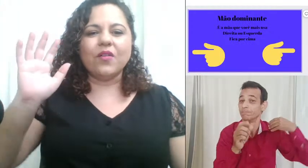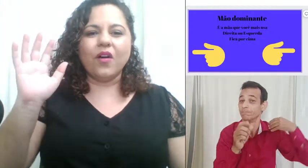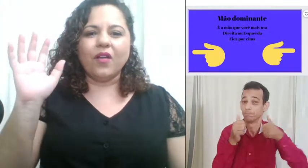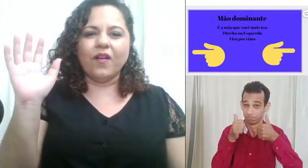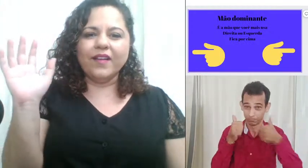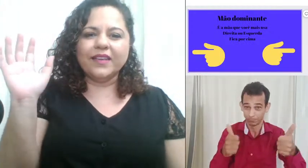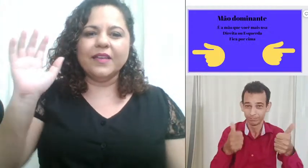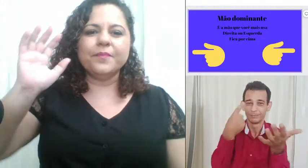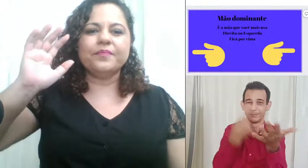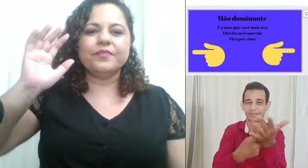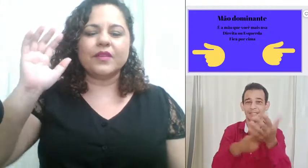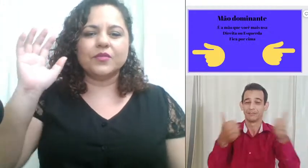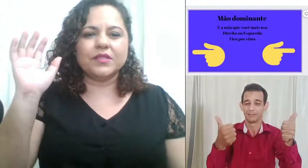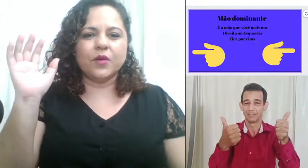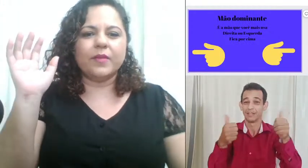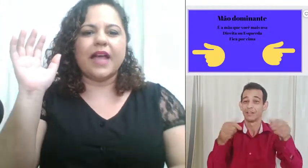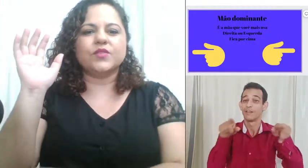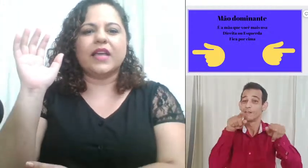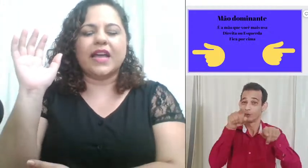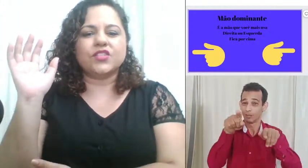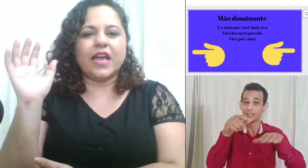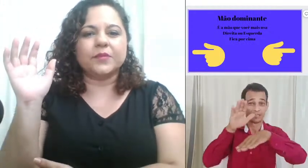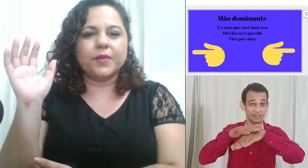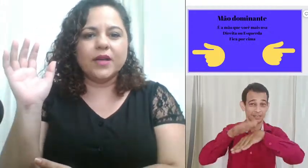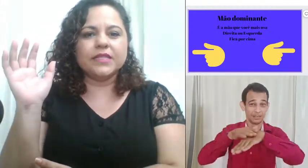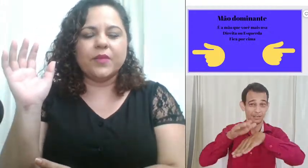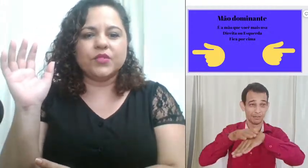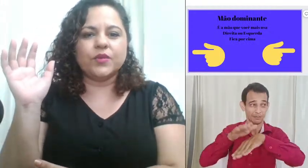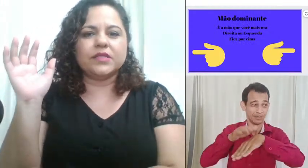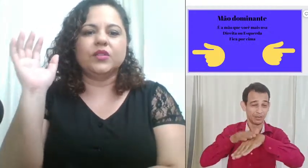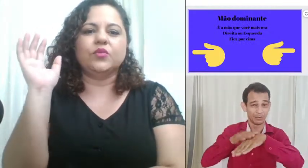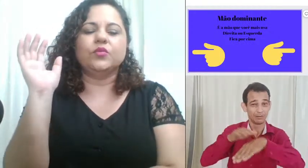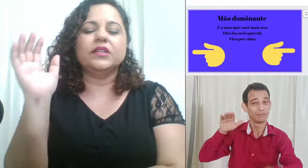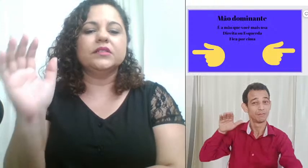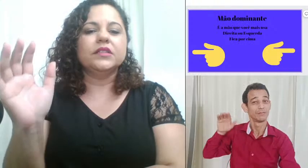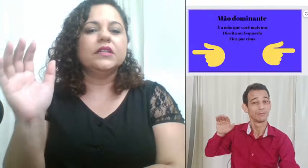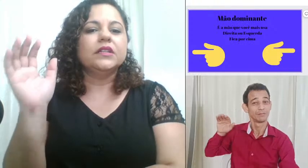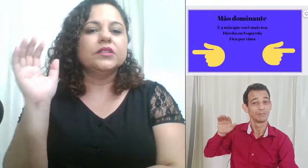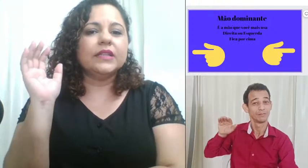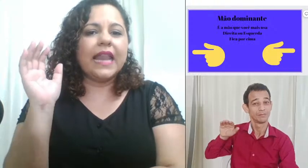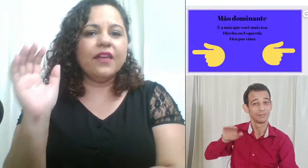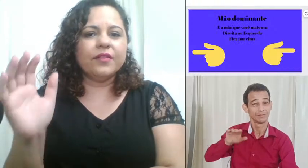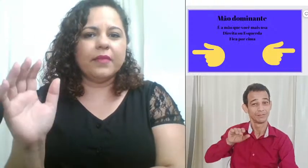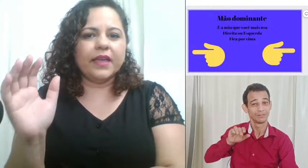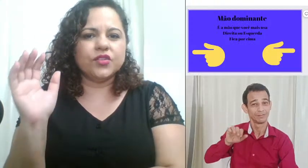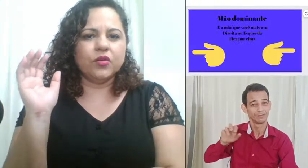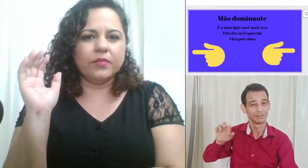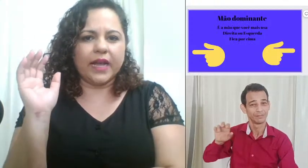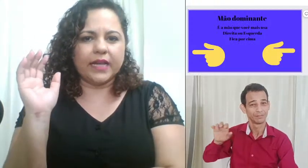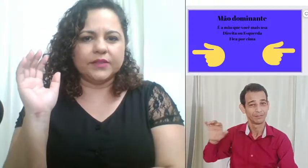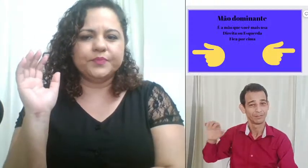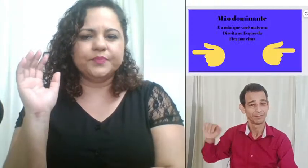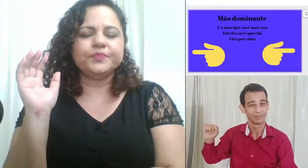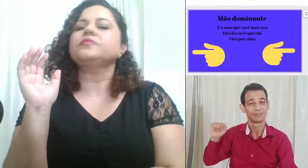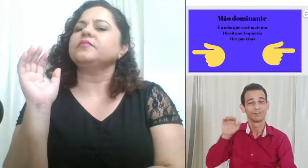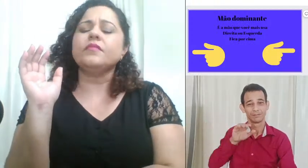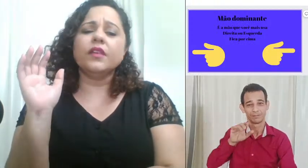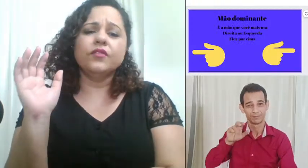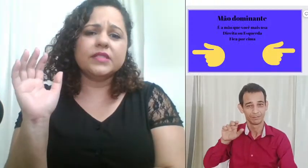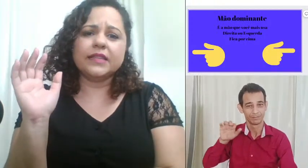coloque o seu braço encaixado próximo a sua cintura levemente dobrado você